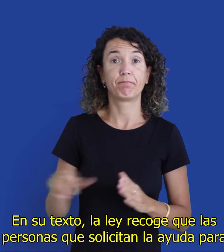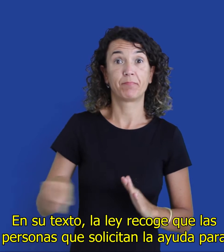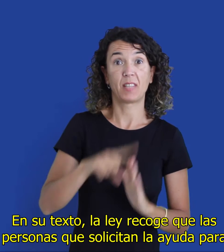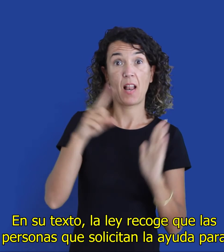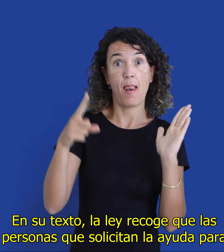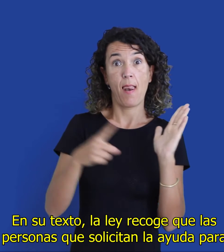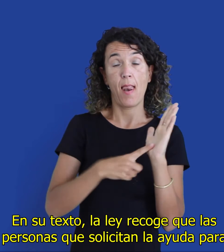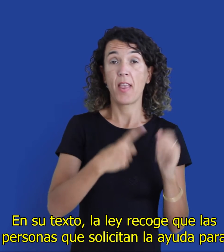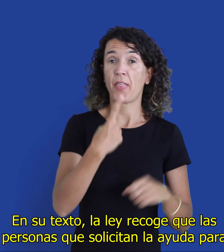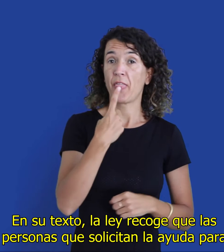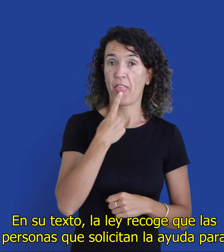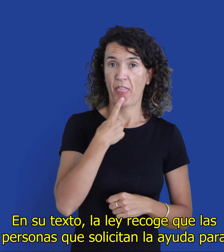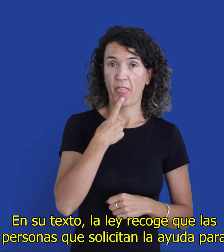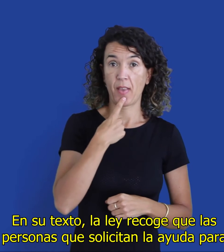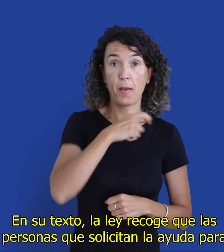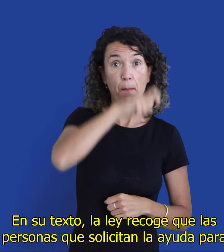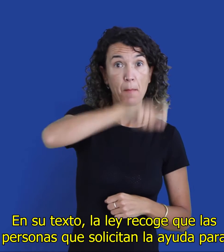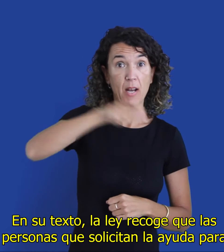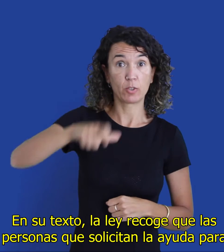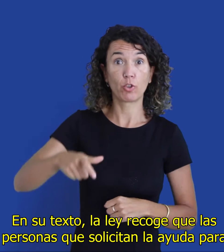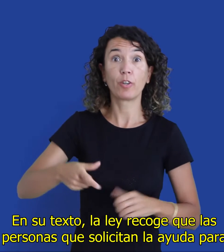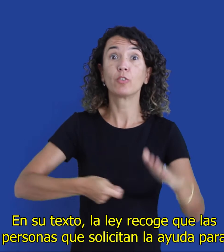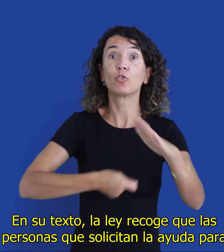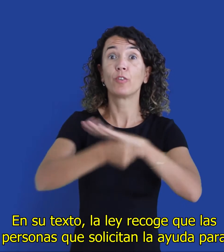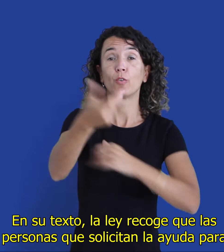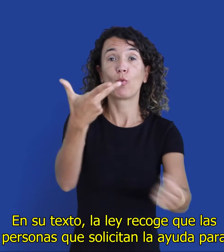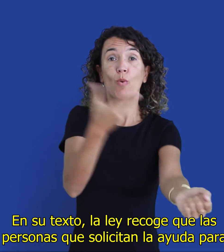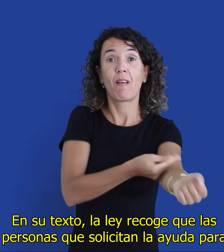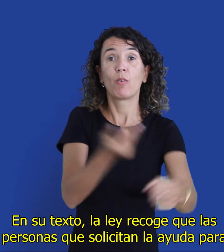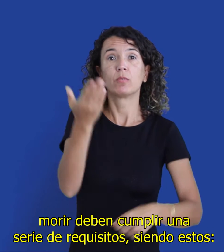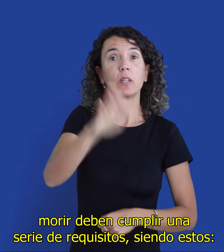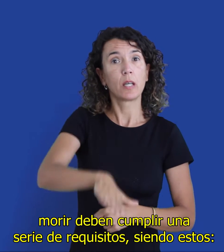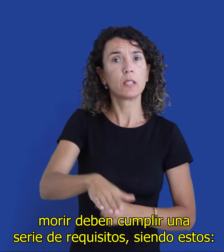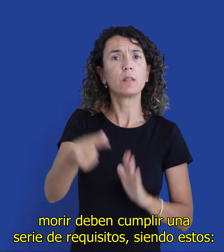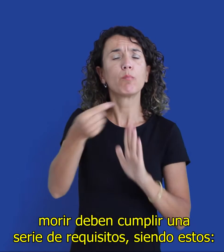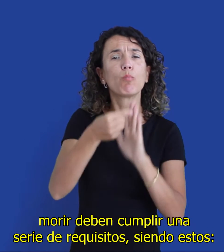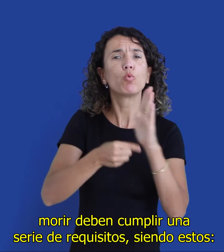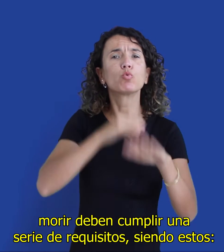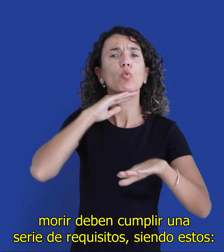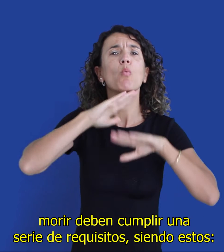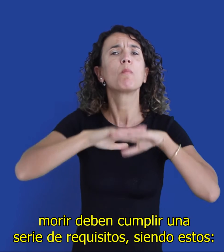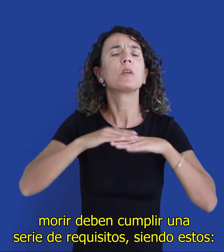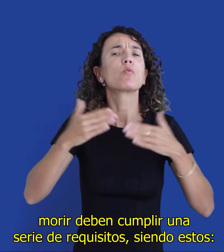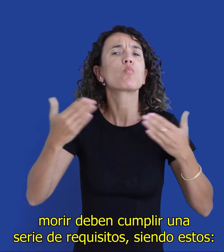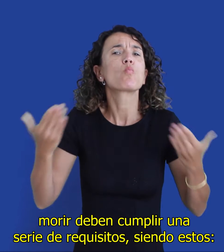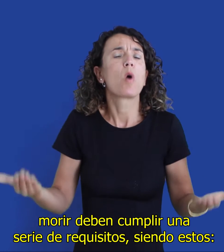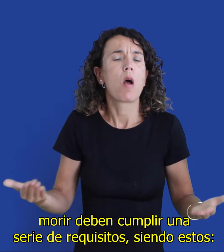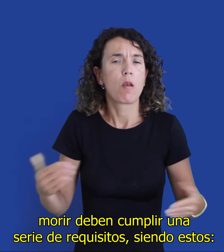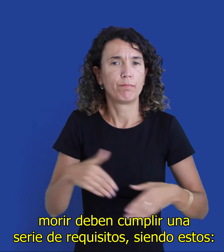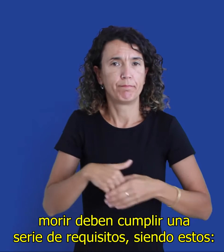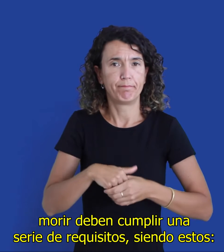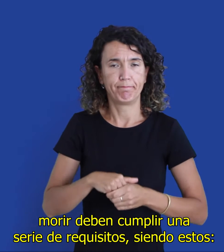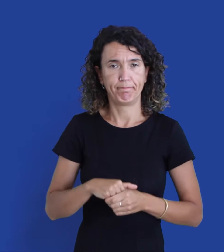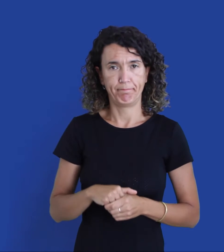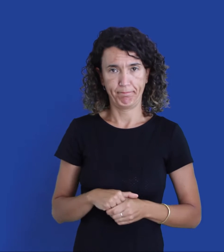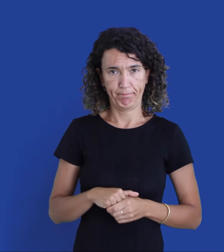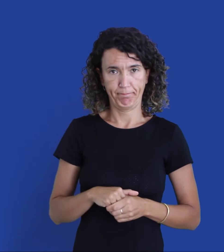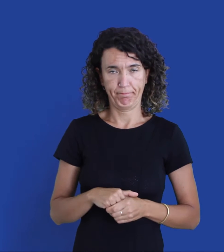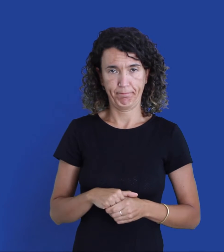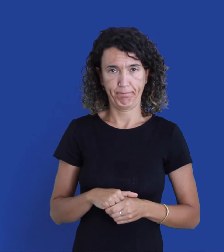En su texto, la ley recoge que las personas que solicitan la ayuda para morir deben cumplir una serie de requisitos,